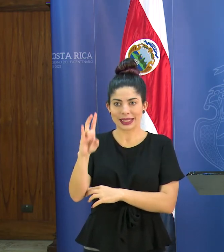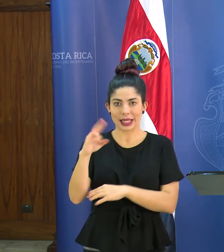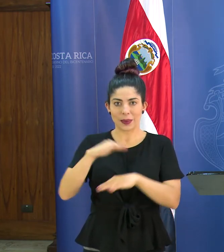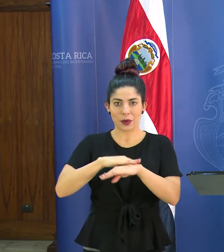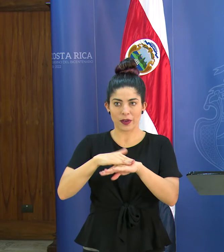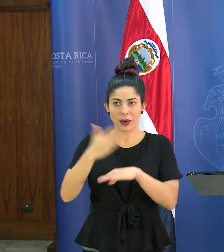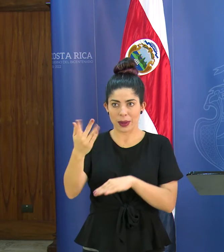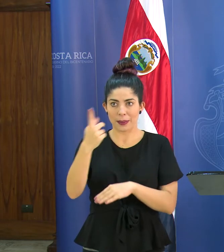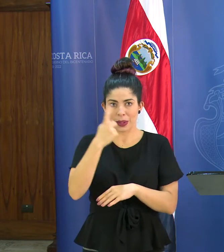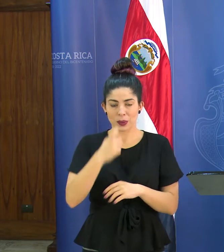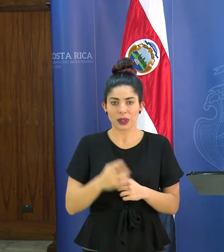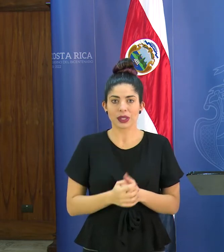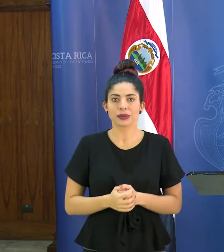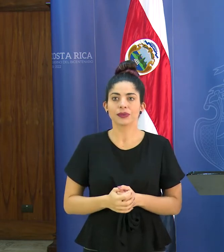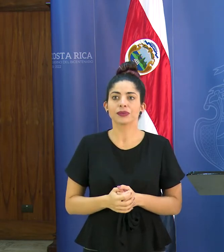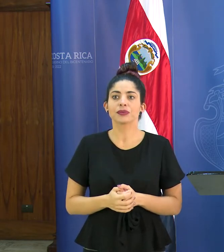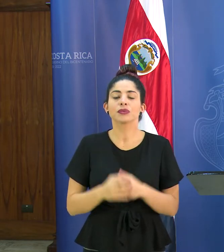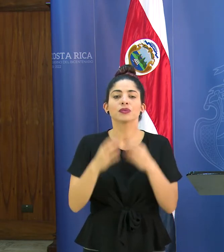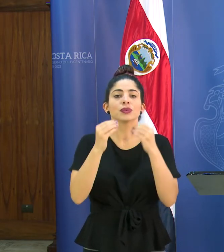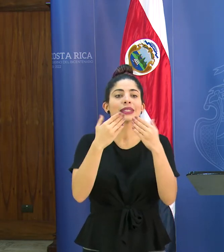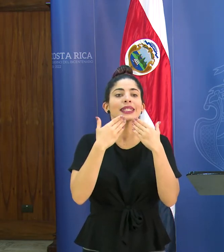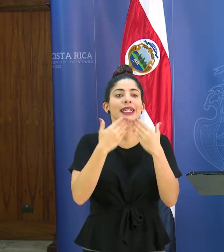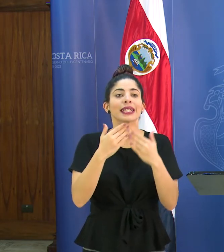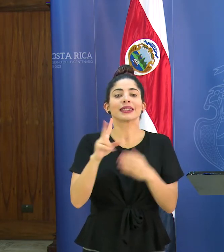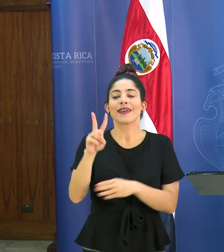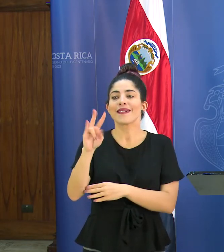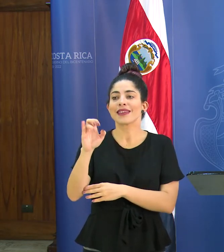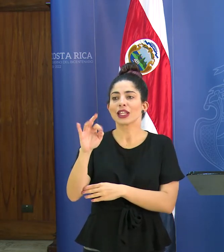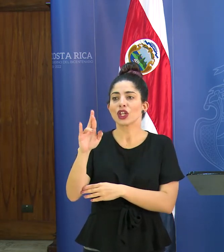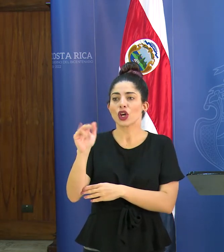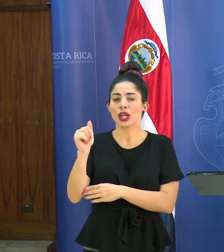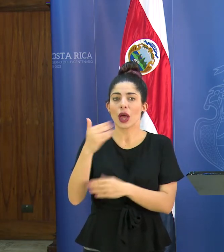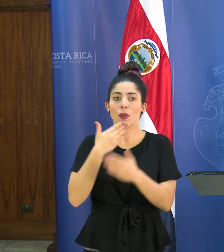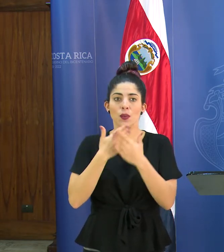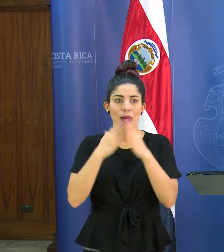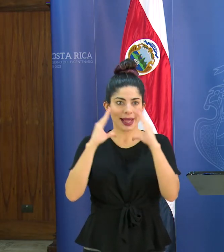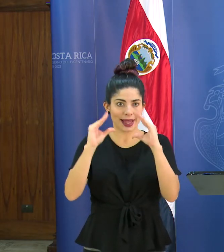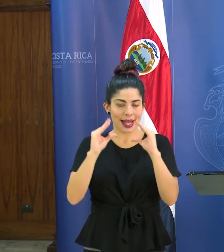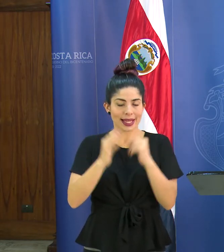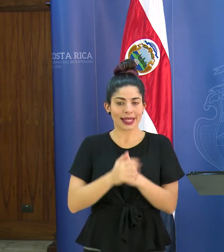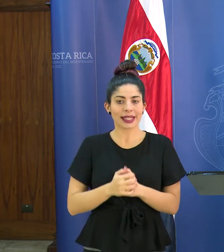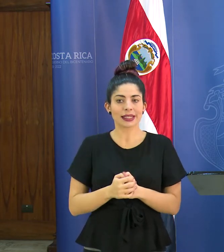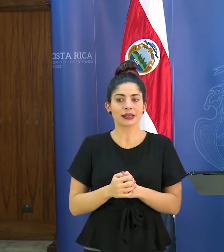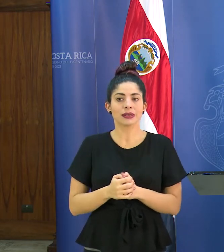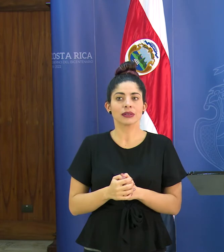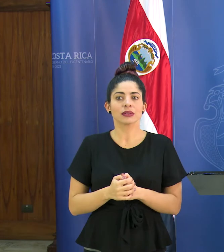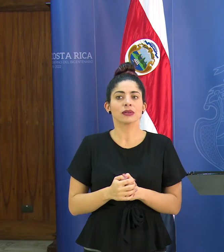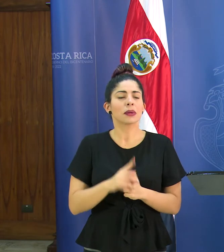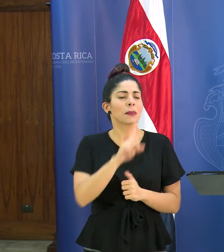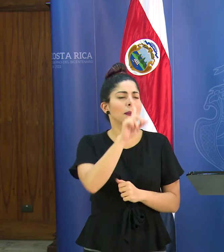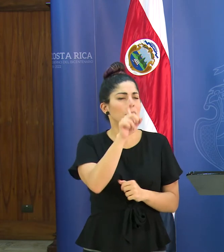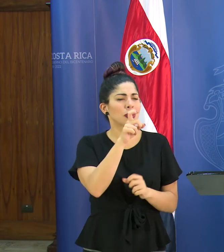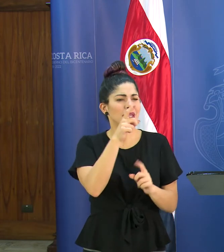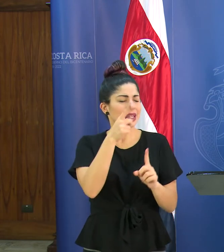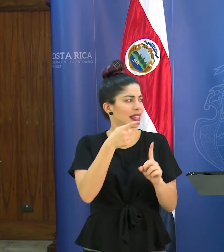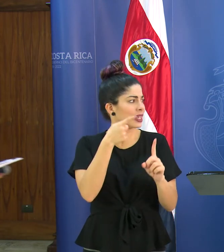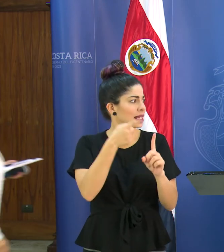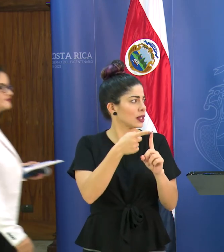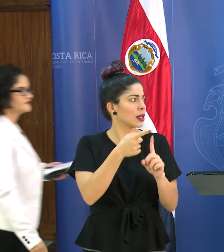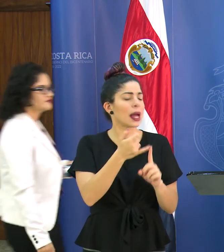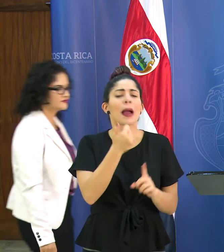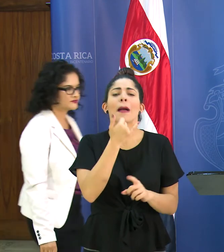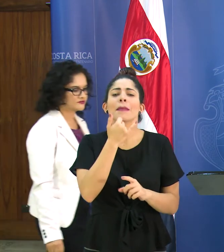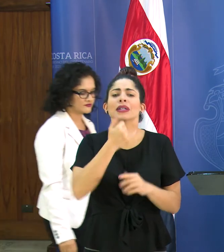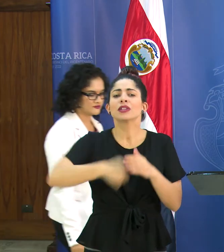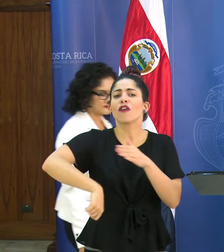favor su consulta si muchas gracias doña Victoria muy buena tarde son consultas muy directas que va a pasar con el